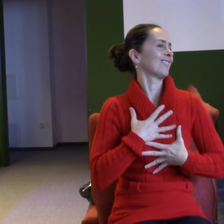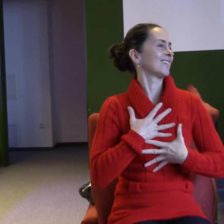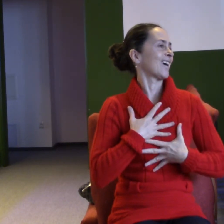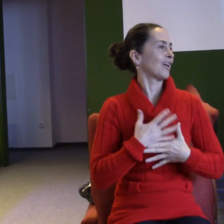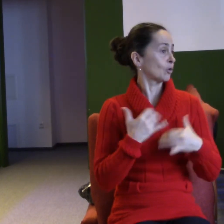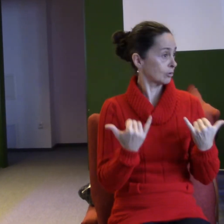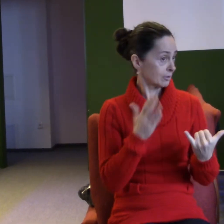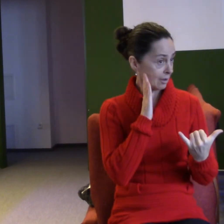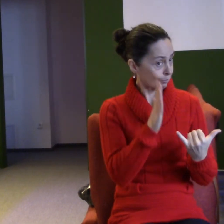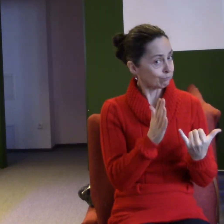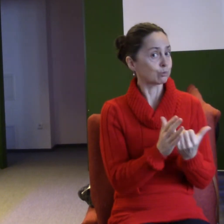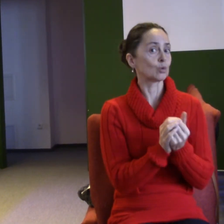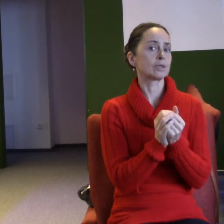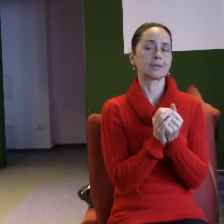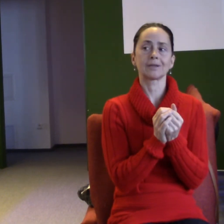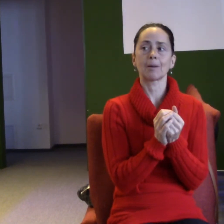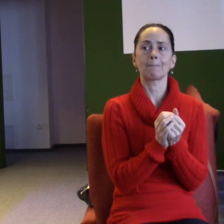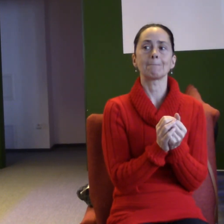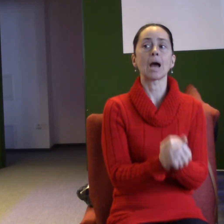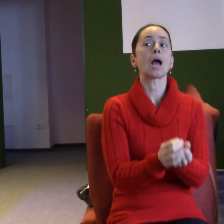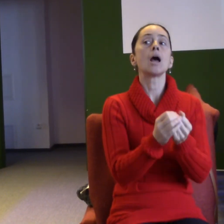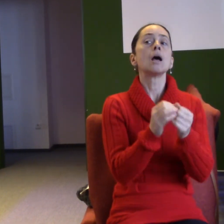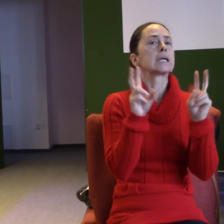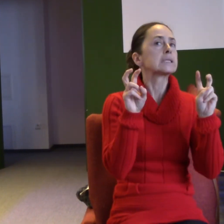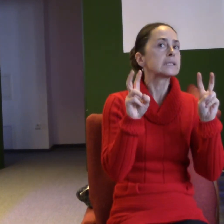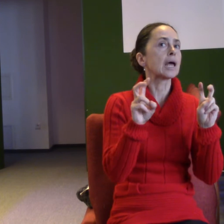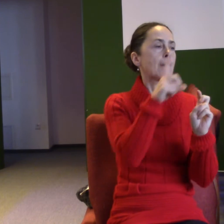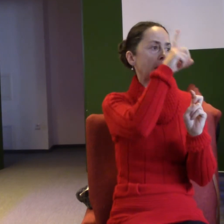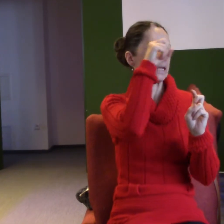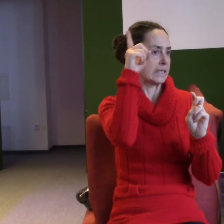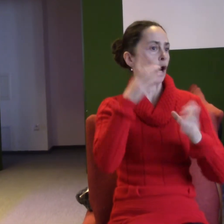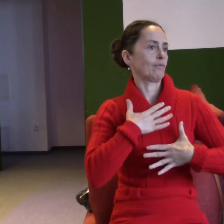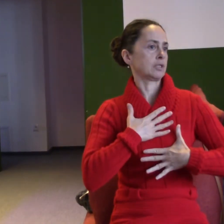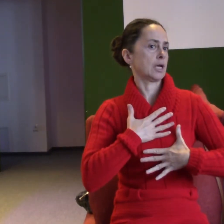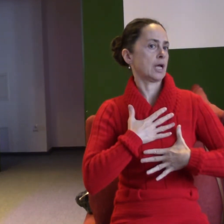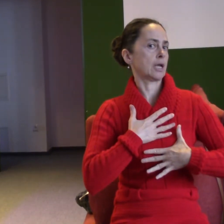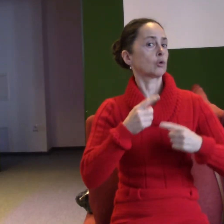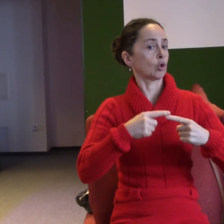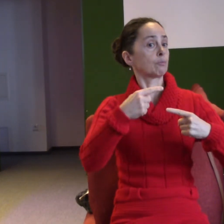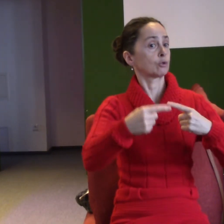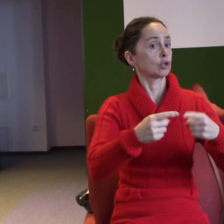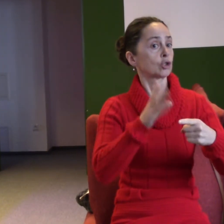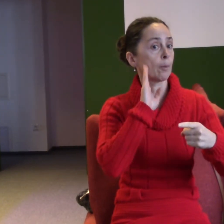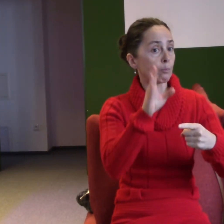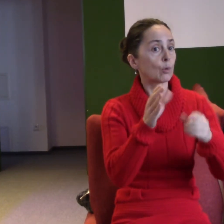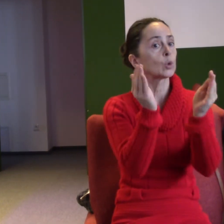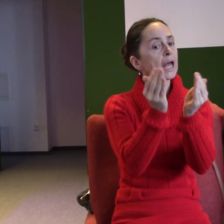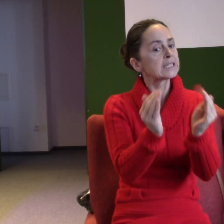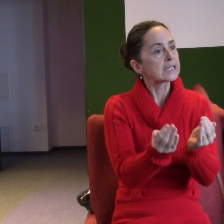bavit takový zvláštní název Královská radost. Další nedělí se budeme bavit o poloprázdné sklenici, způsobu, jak se dá dívat na